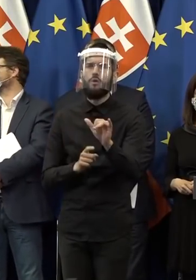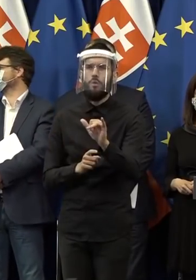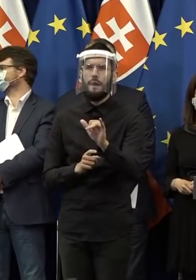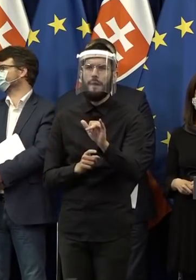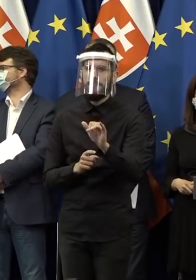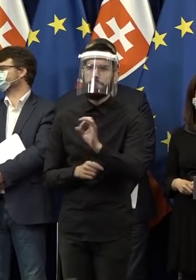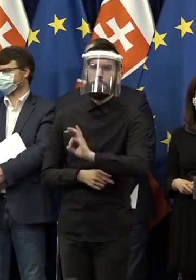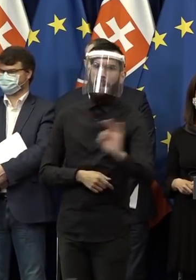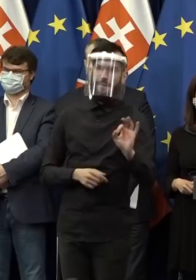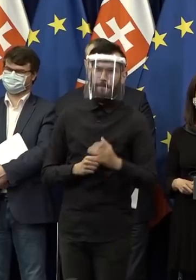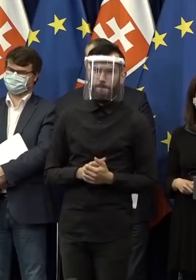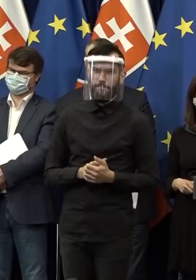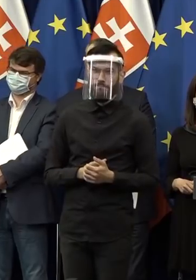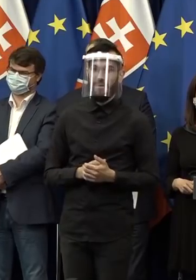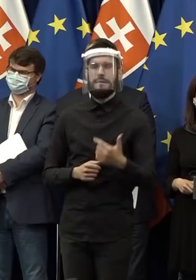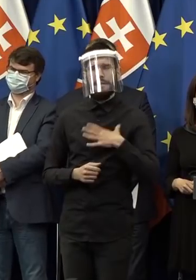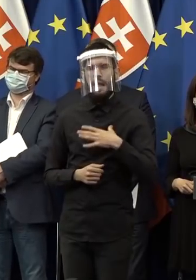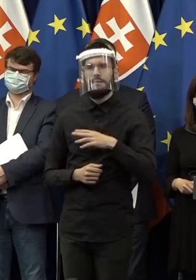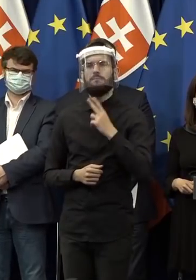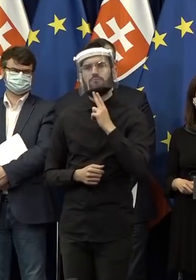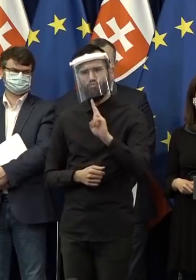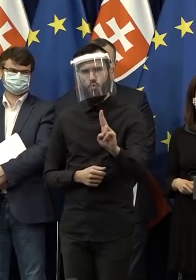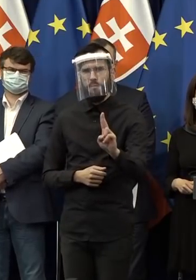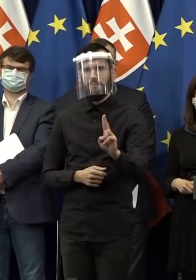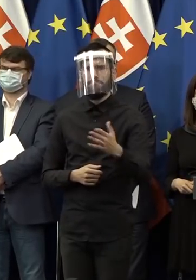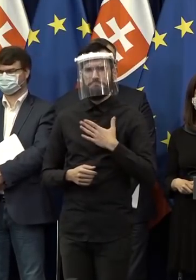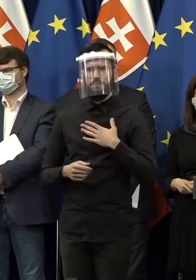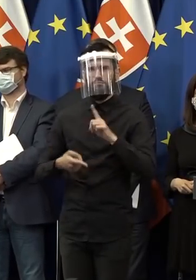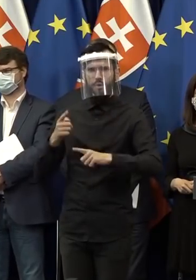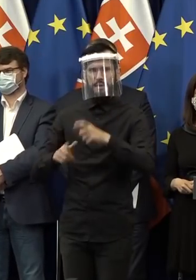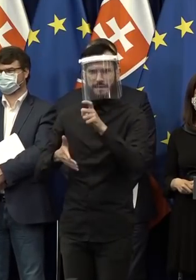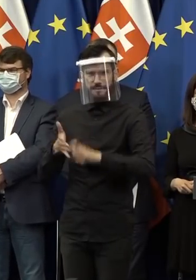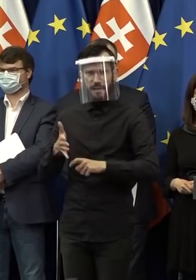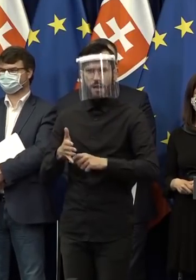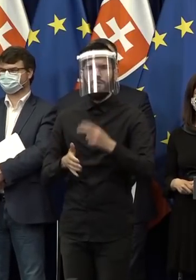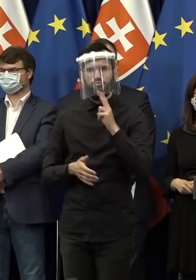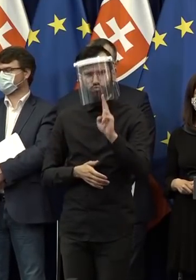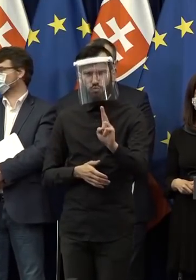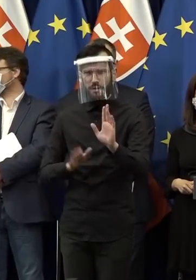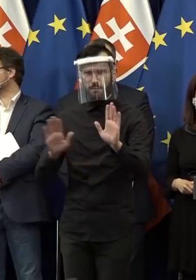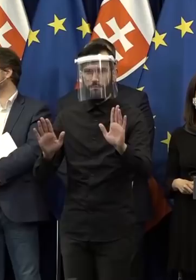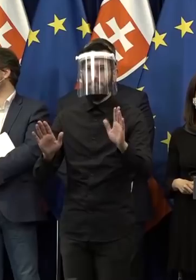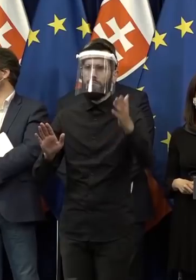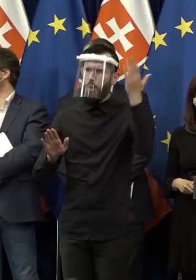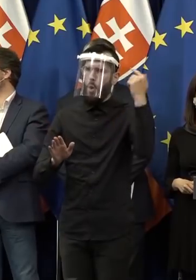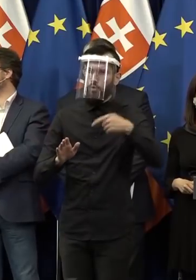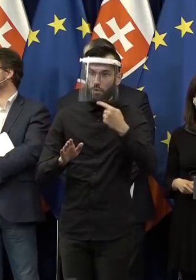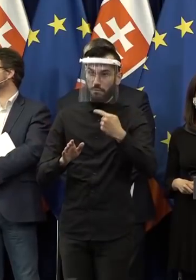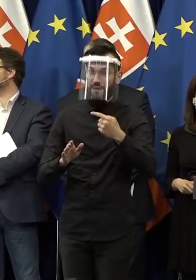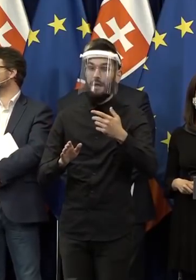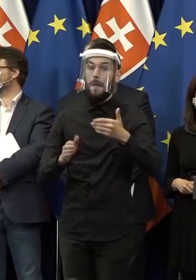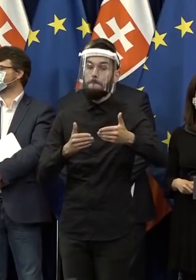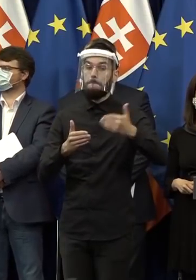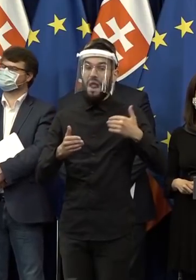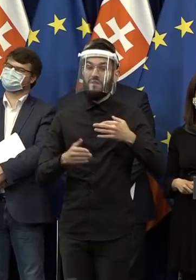A za stranu za ľudí vám chcem slúbiť, že urobíme všetko preto, aby tie slúby, ktoré sme slúbili ľuďom pred